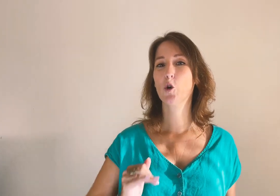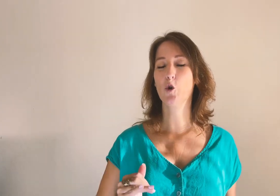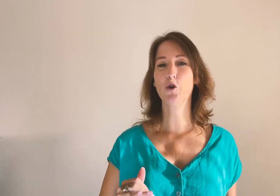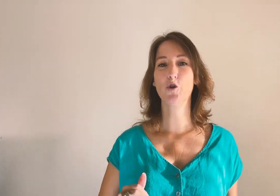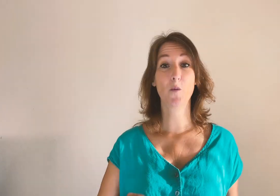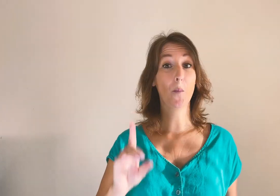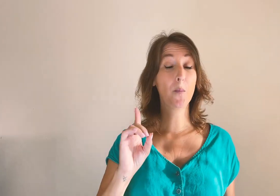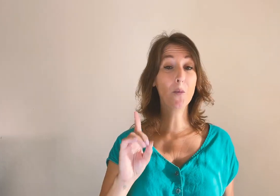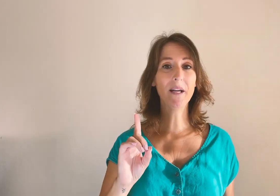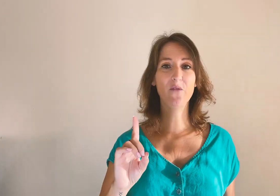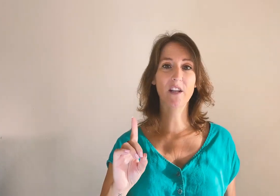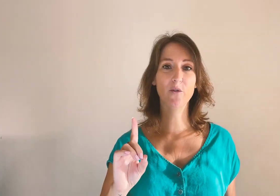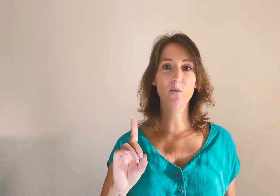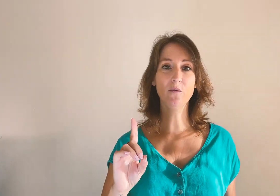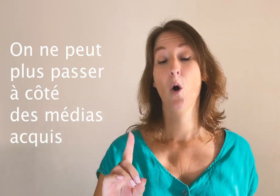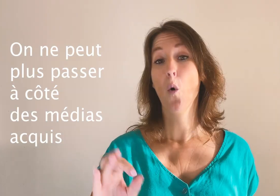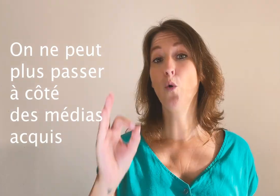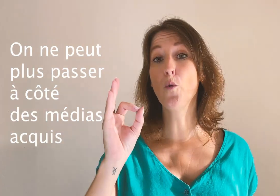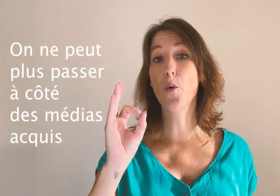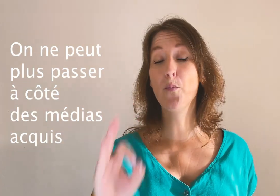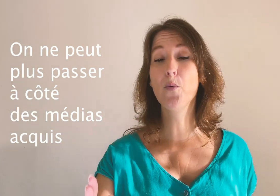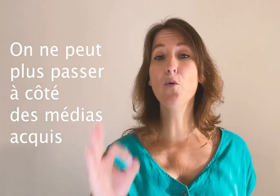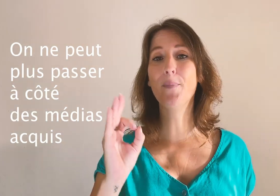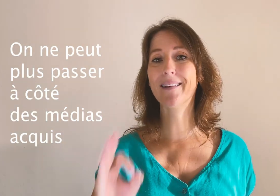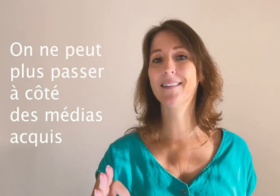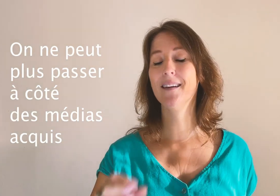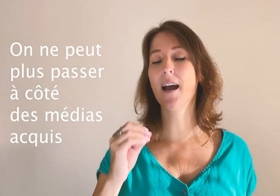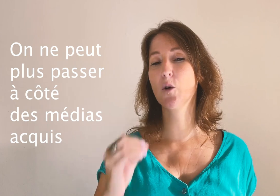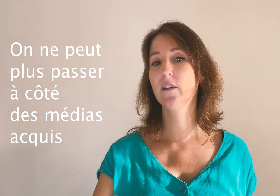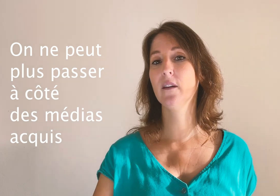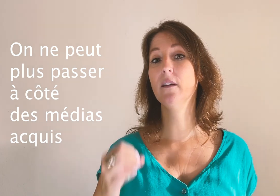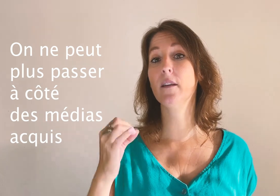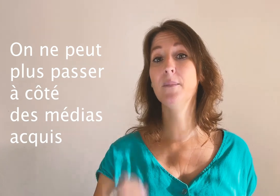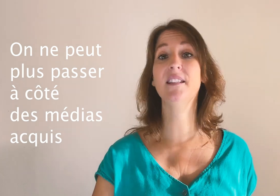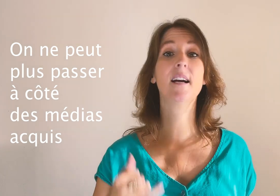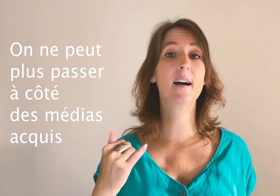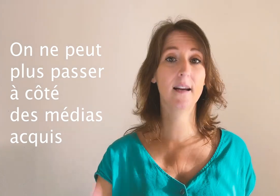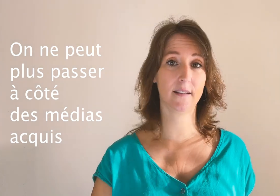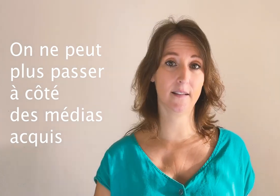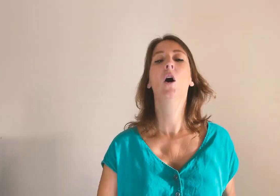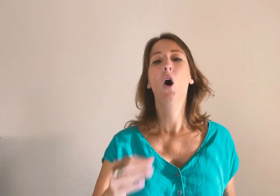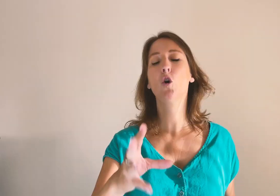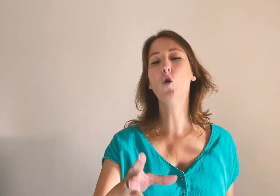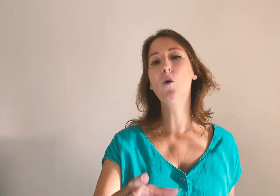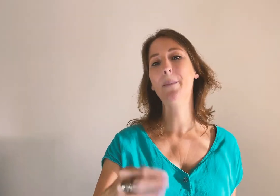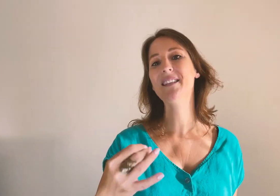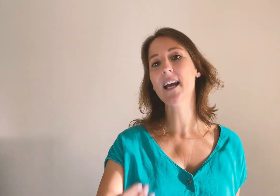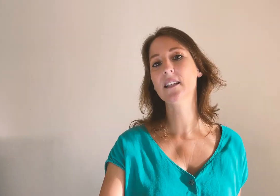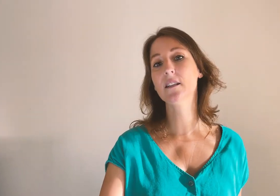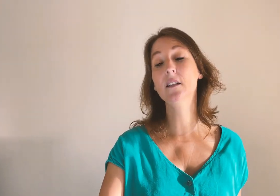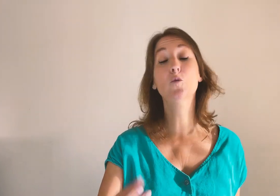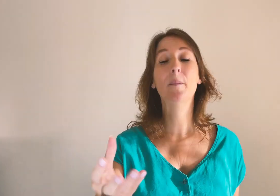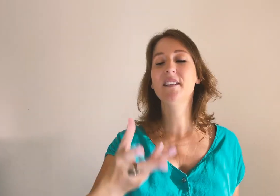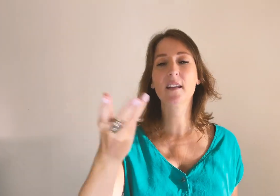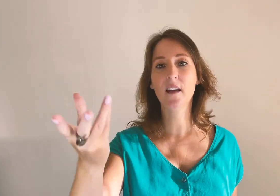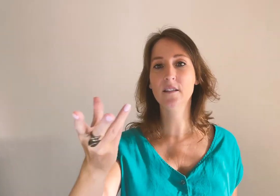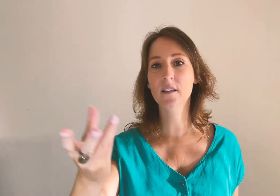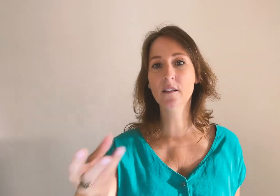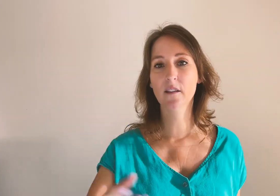gros changement. Première réflexion, on ne peut plus passer à côté des médias acquis. En gros, un média acquis ou un média gagné, ça